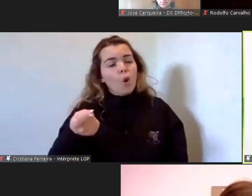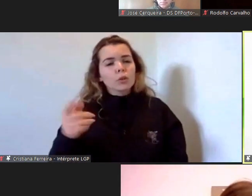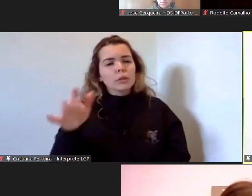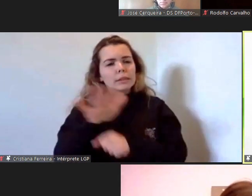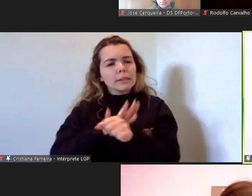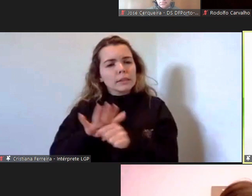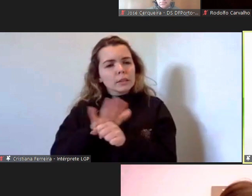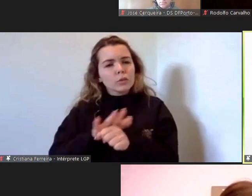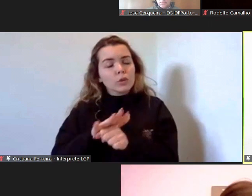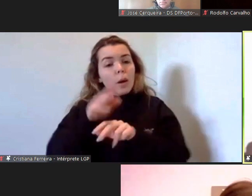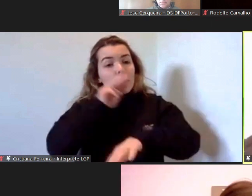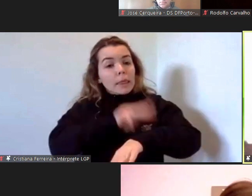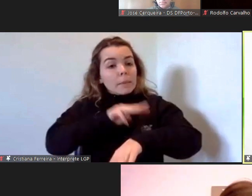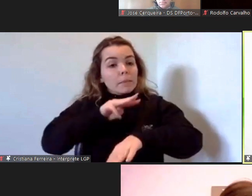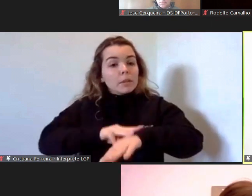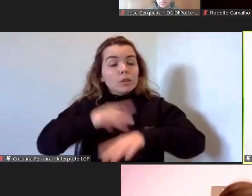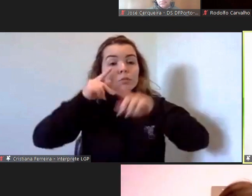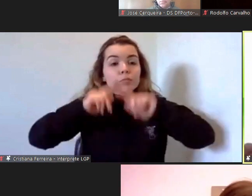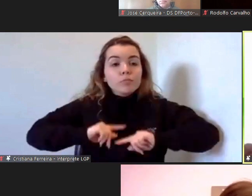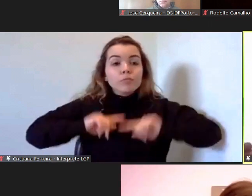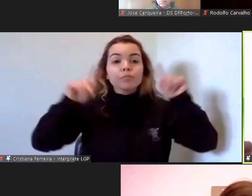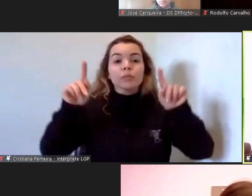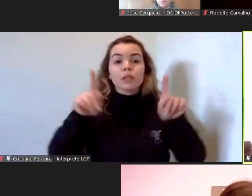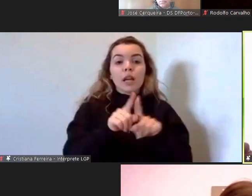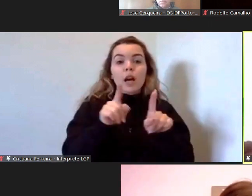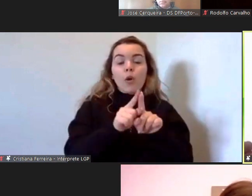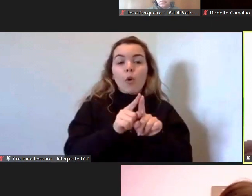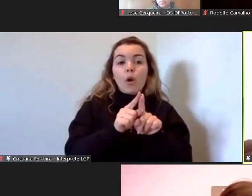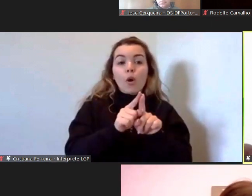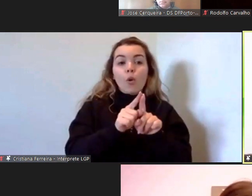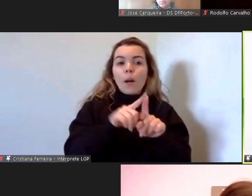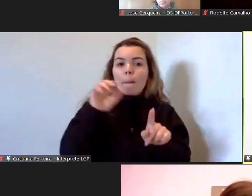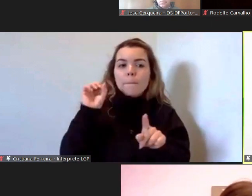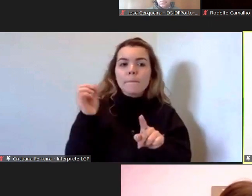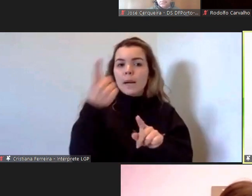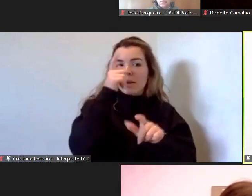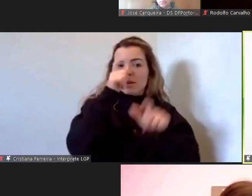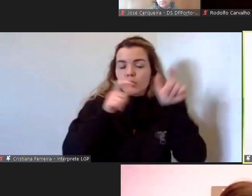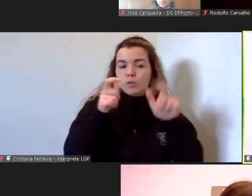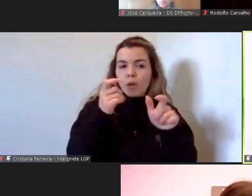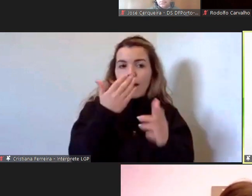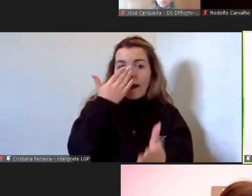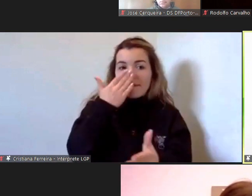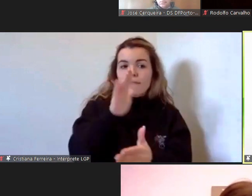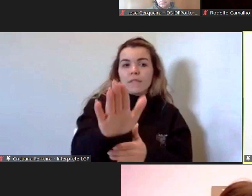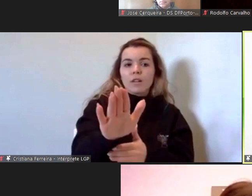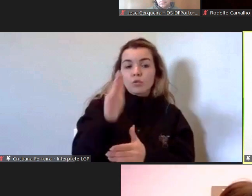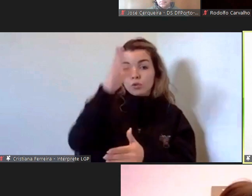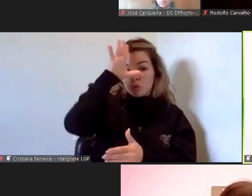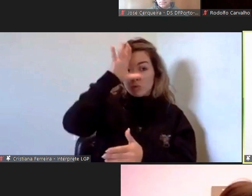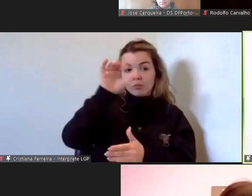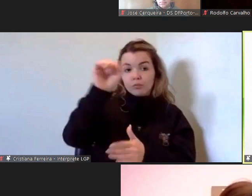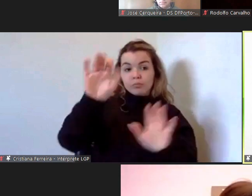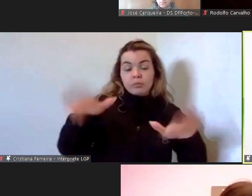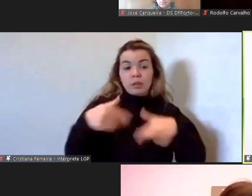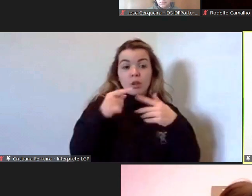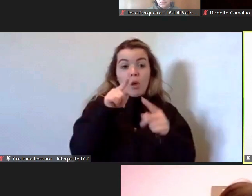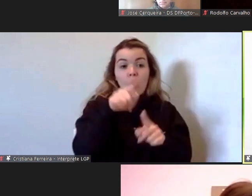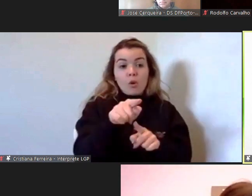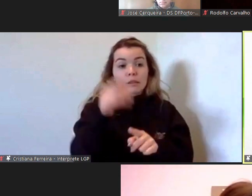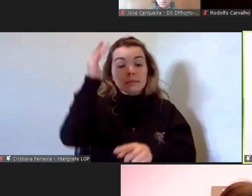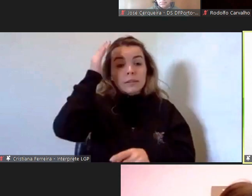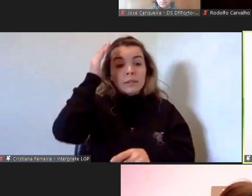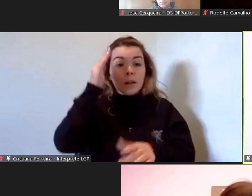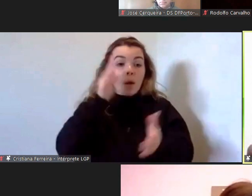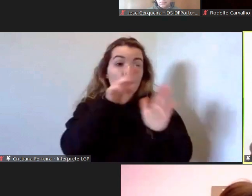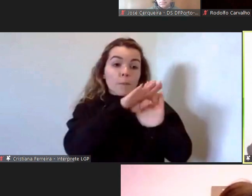a administração pública é o front desk do Estado no contacto com os cidadãos e por essa razão também e precisamente este programa de capacitação em direitos